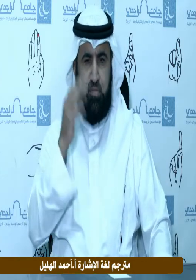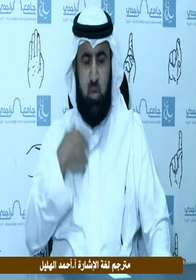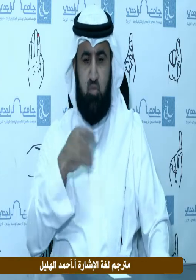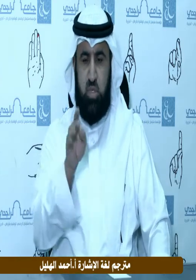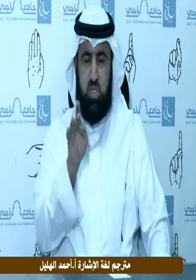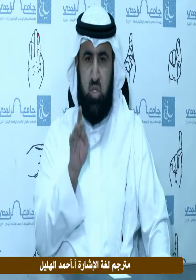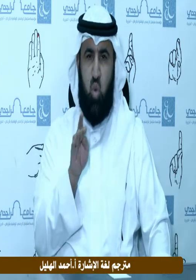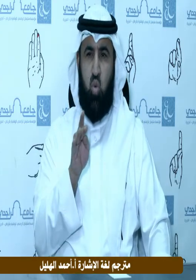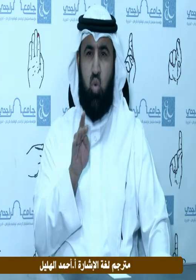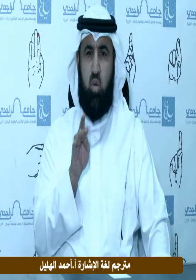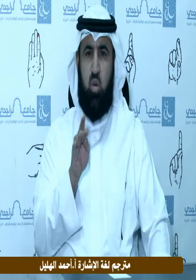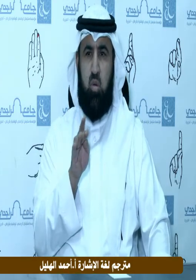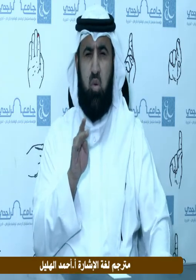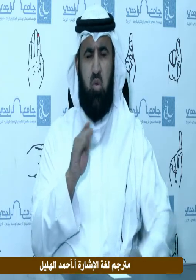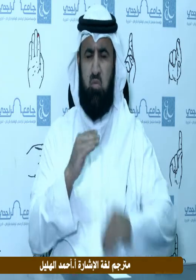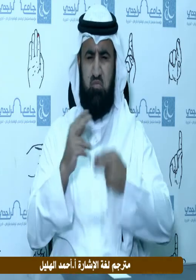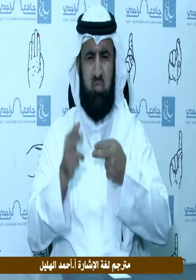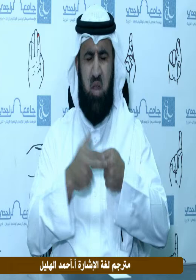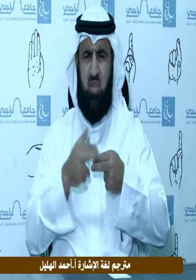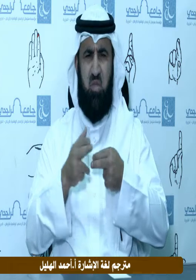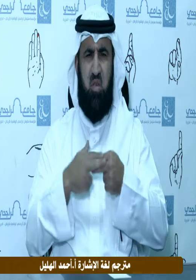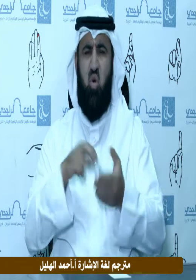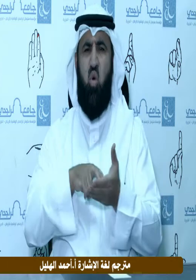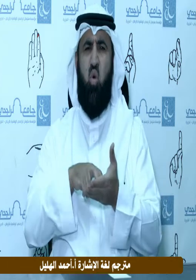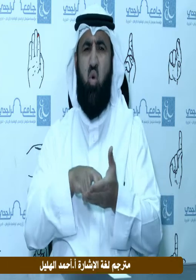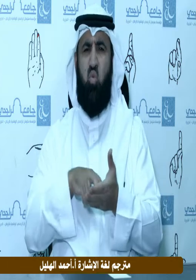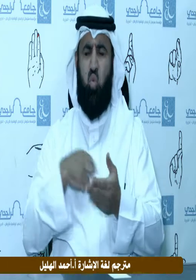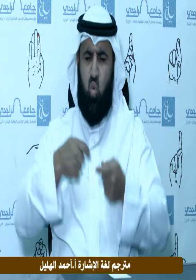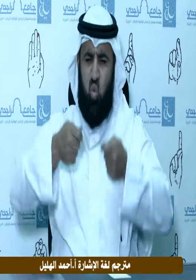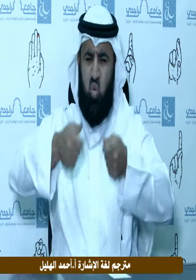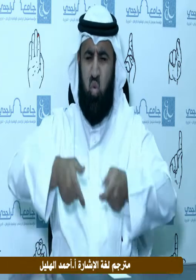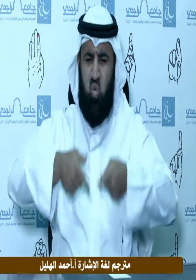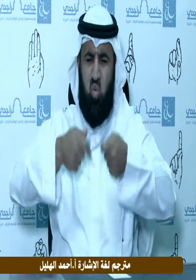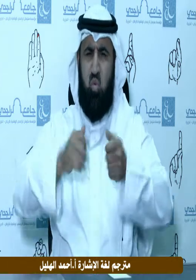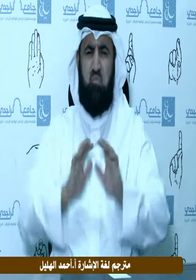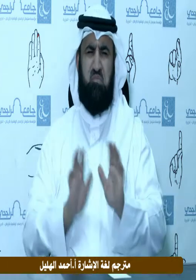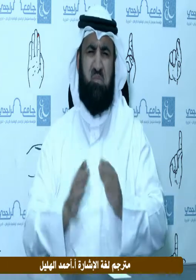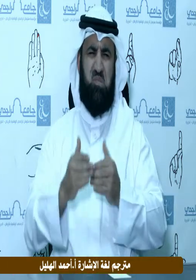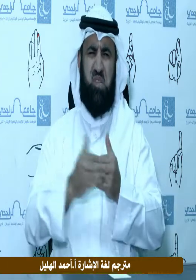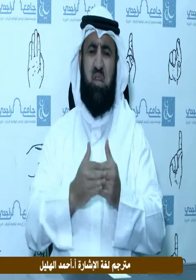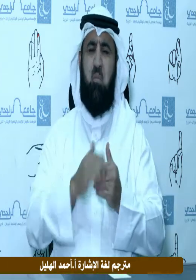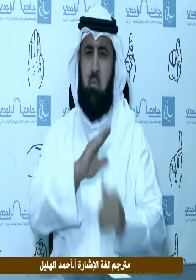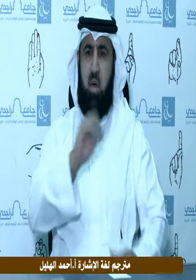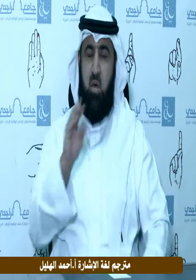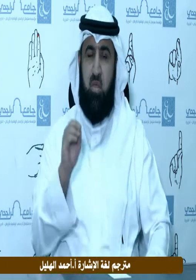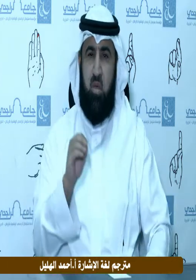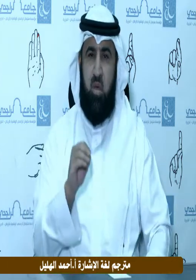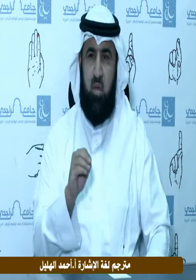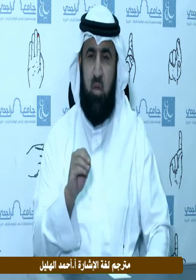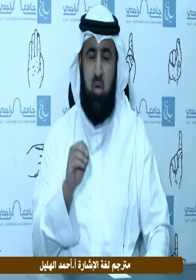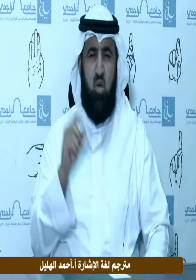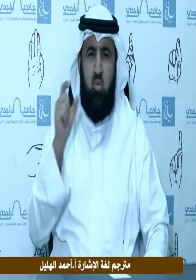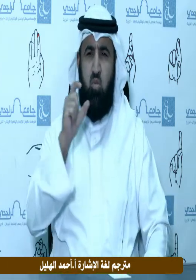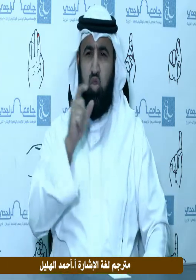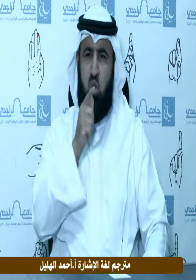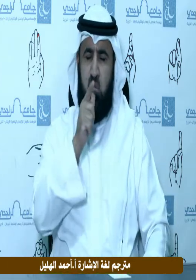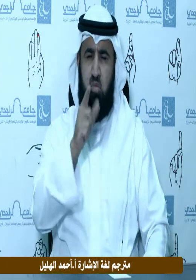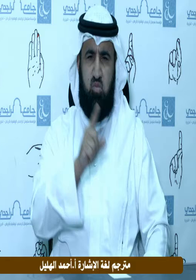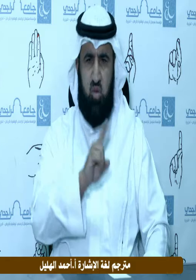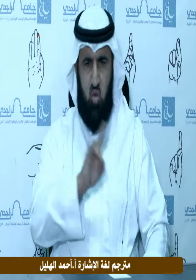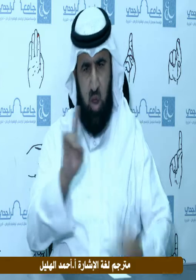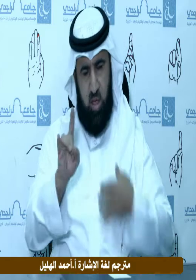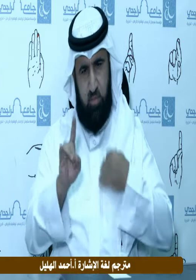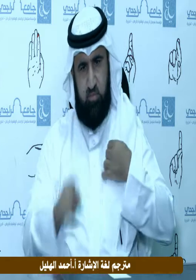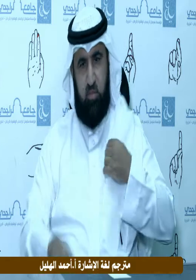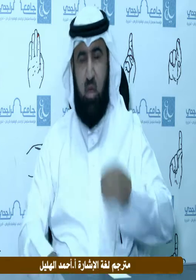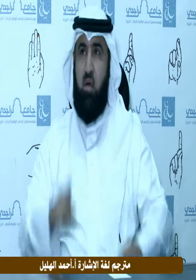فيعرض عنه خوفا من تكاليفه وأعبائه يلفت الإسلام نظرة إلى